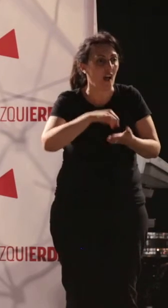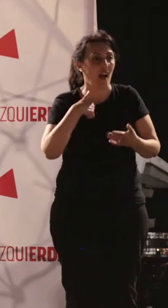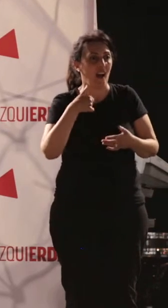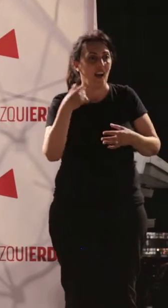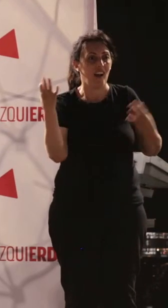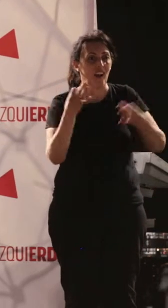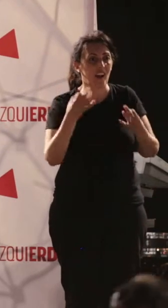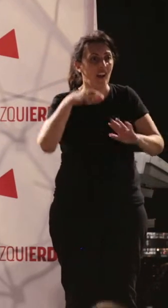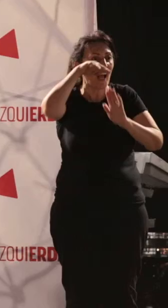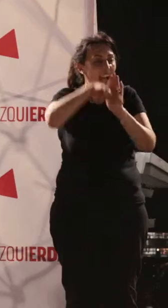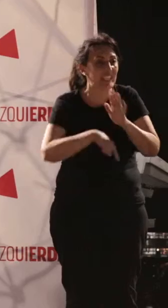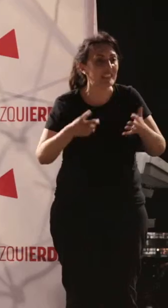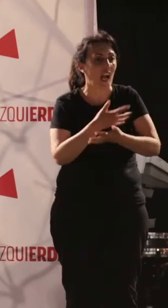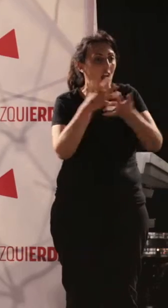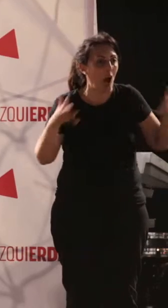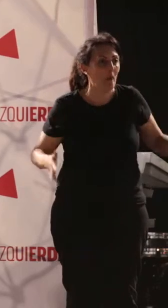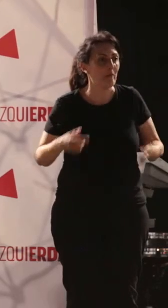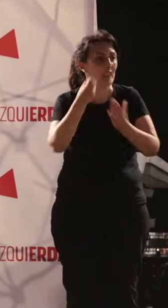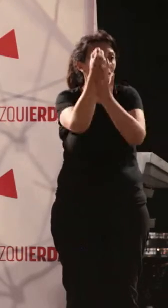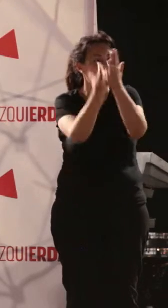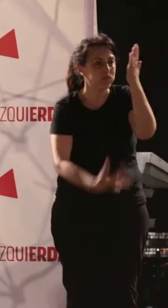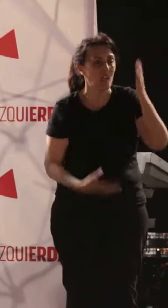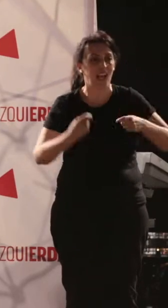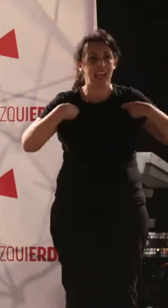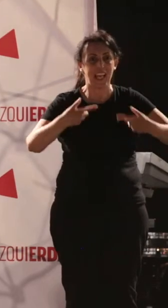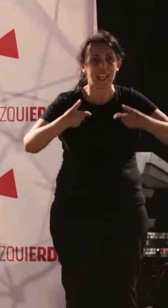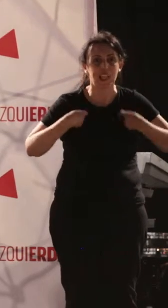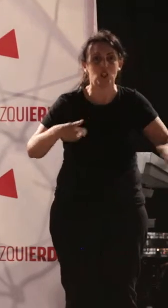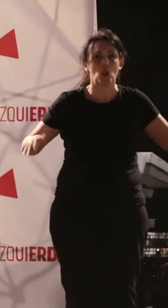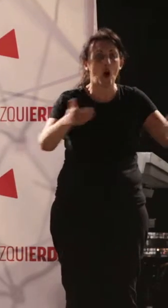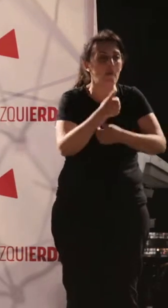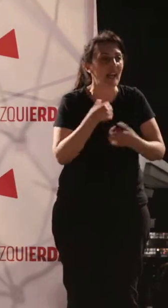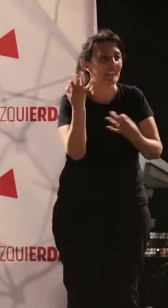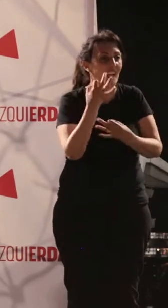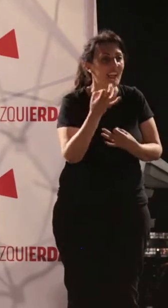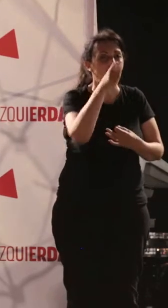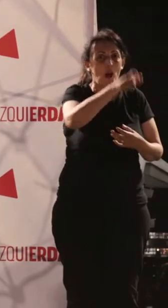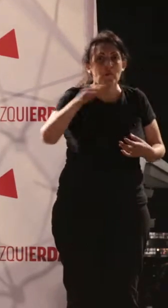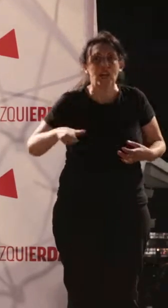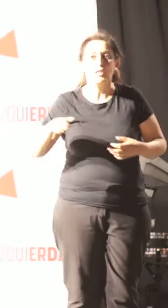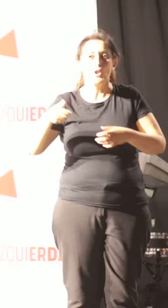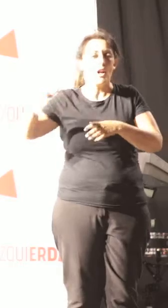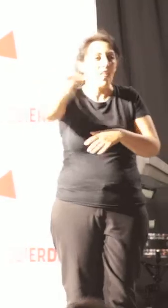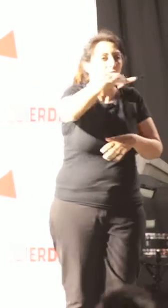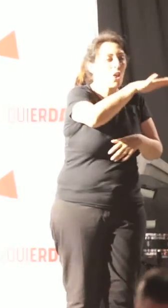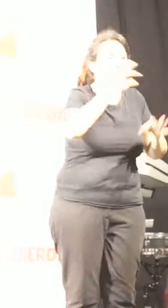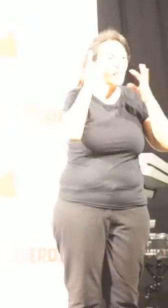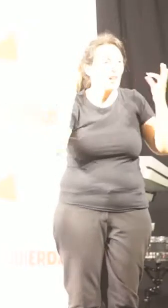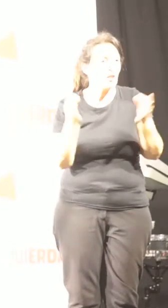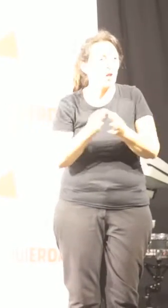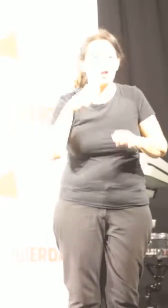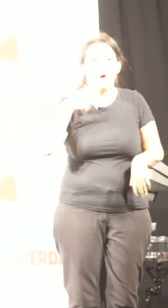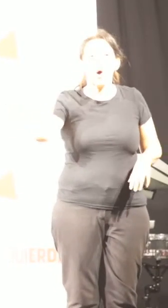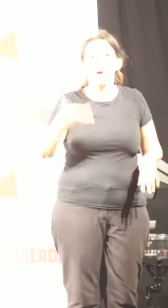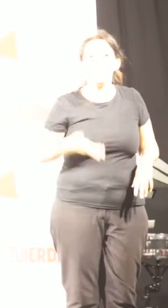incorpora a esta lista amplia, diversa, generosa, que abraza a muchos sectores cordobeses, yo digo que algo